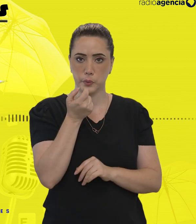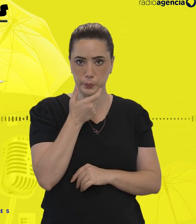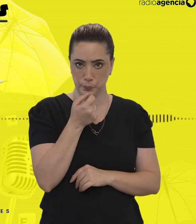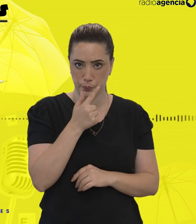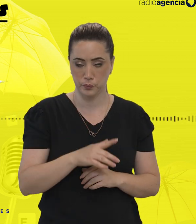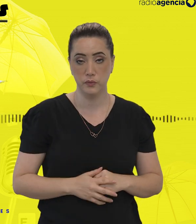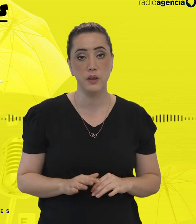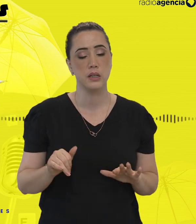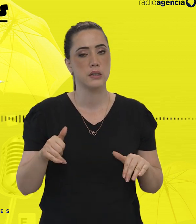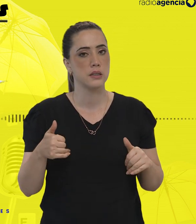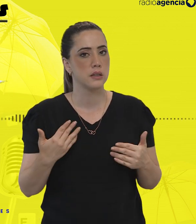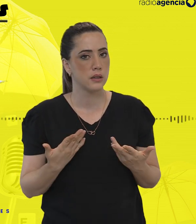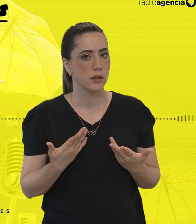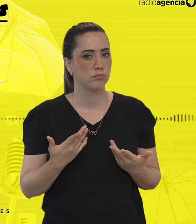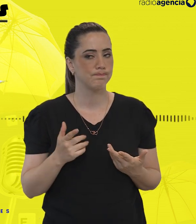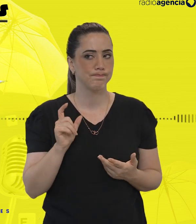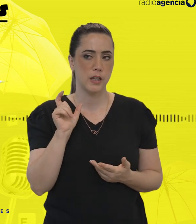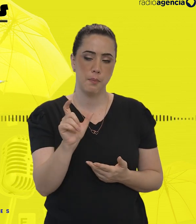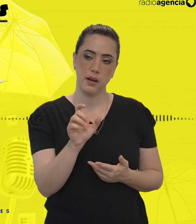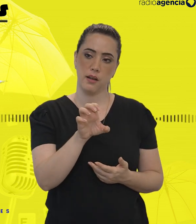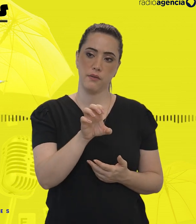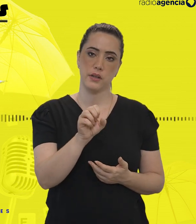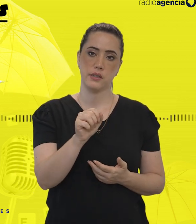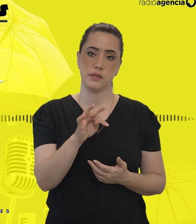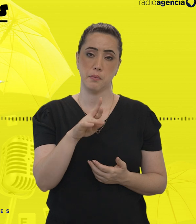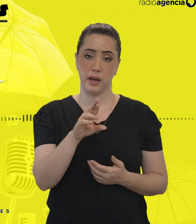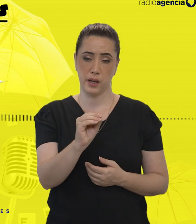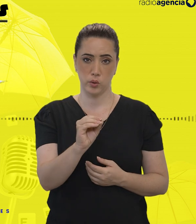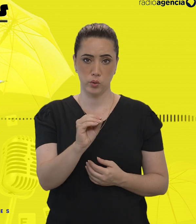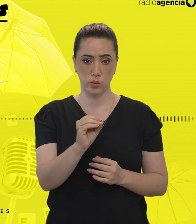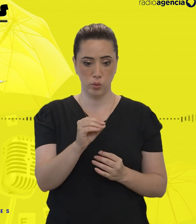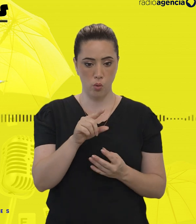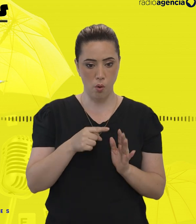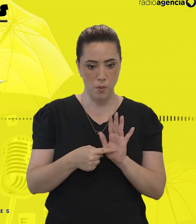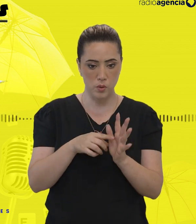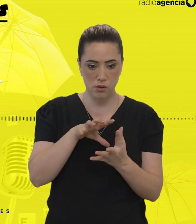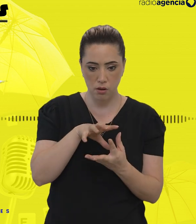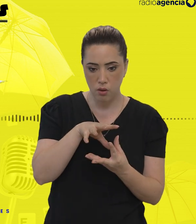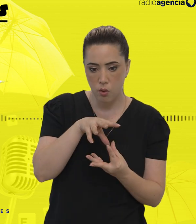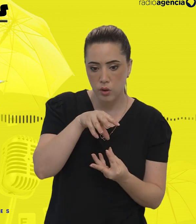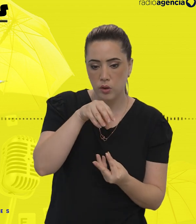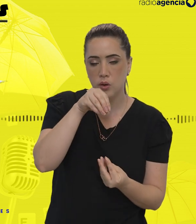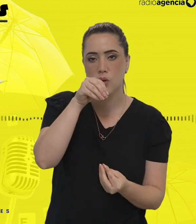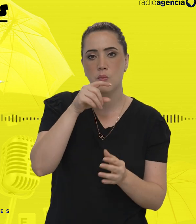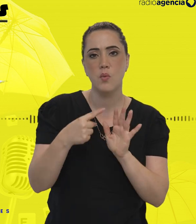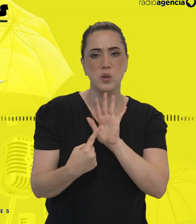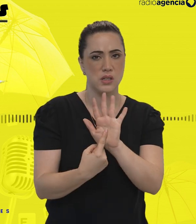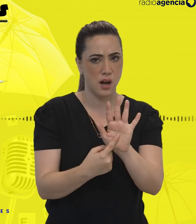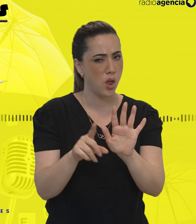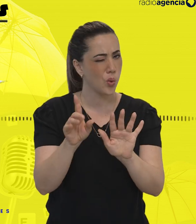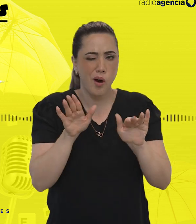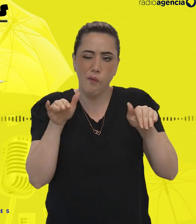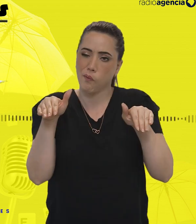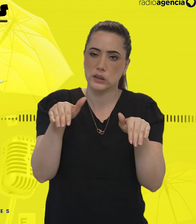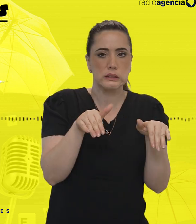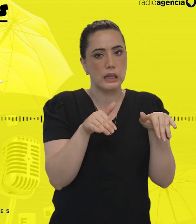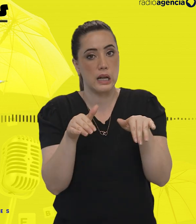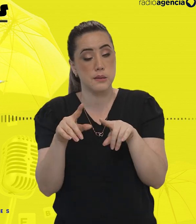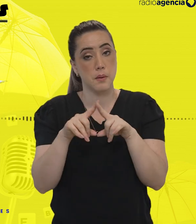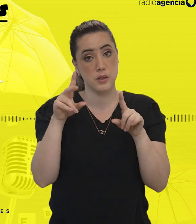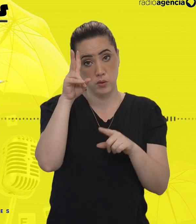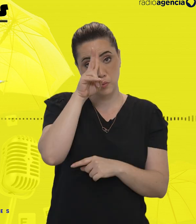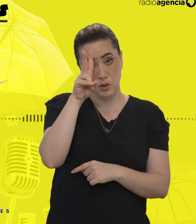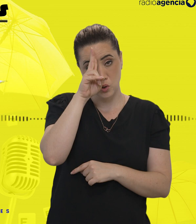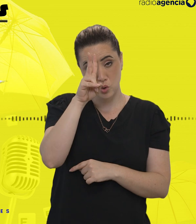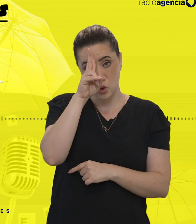Então, a palavra espectro, como aparição, passou a fazer mais sentido pra gente. Não como um fantasma, mas como histórias raras